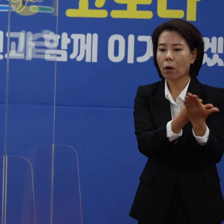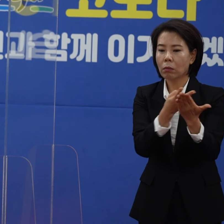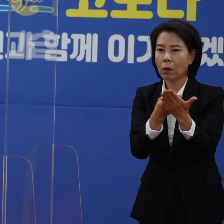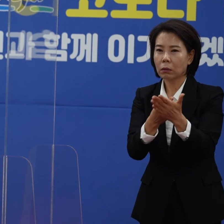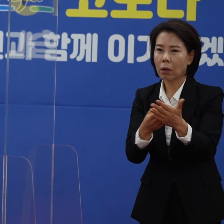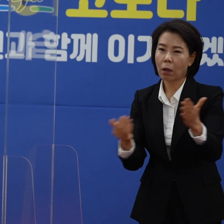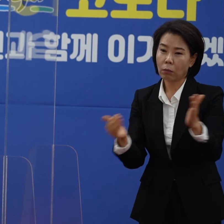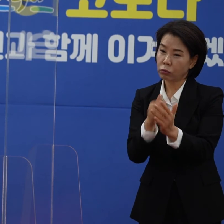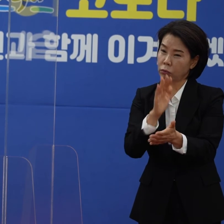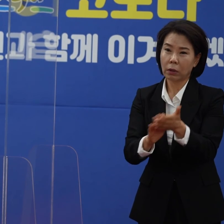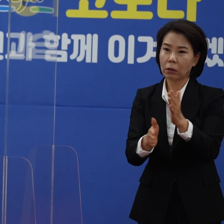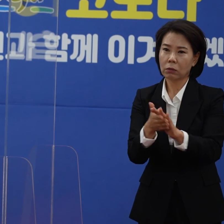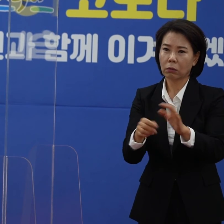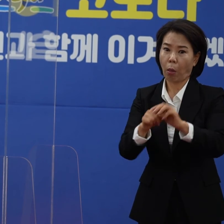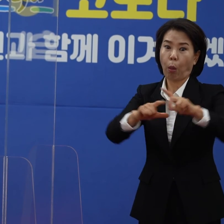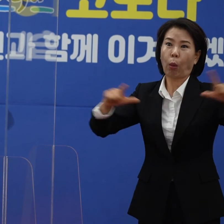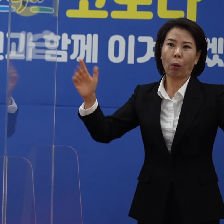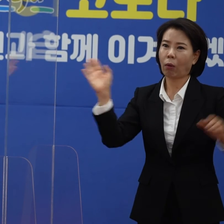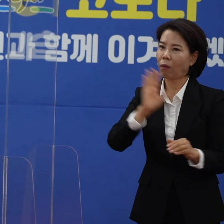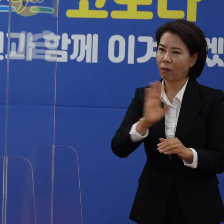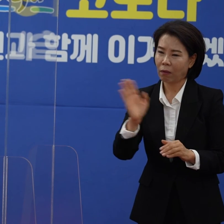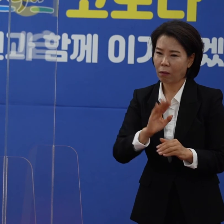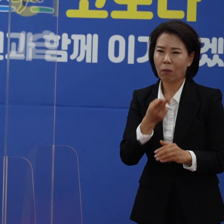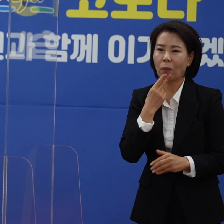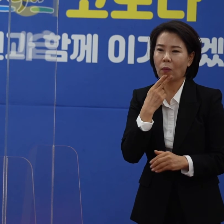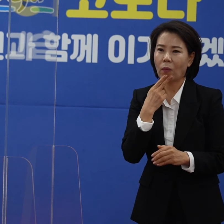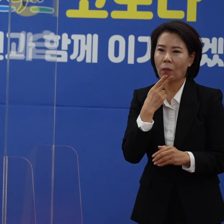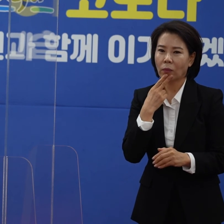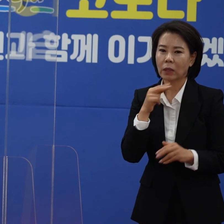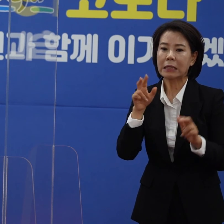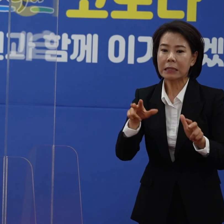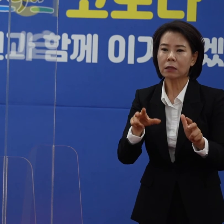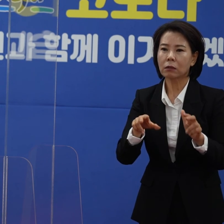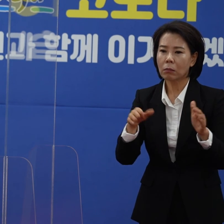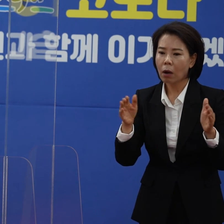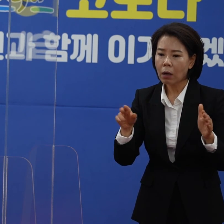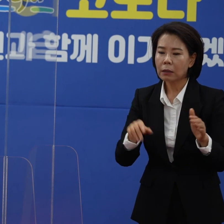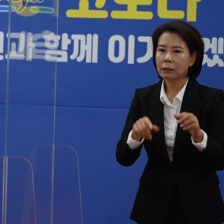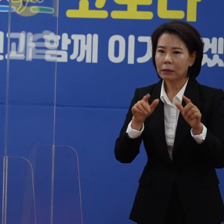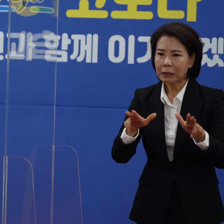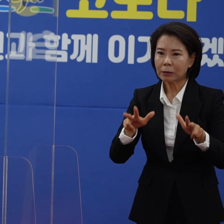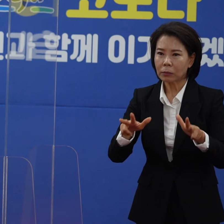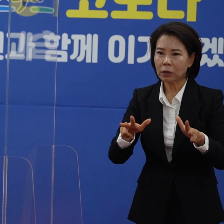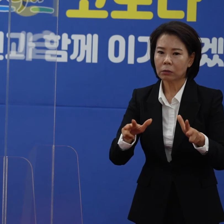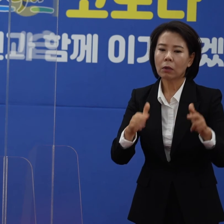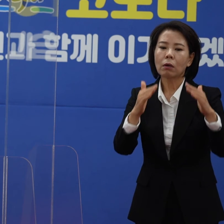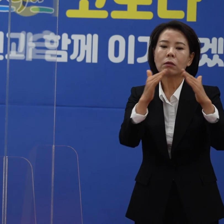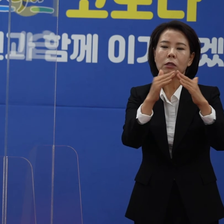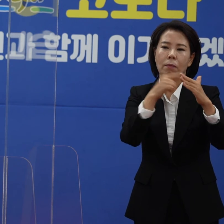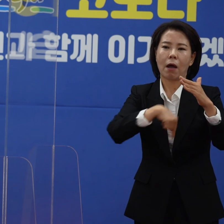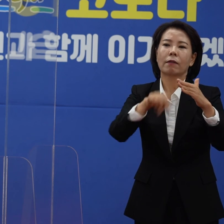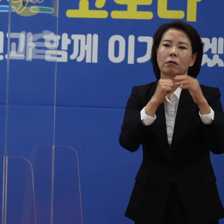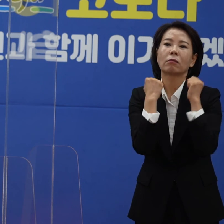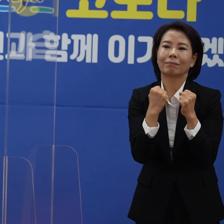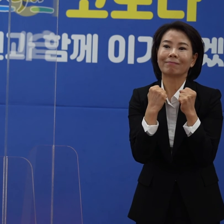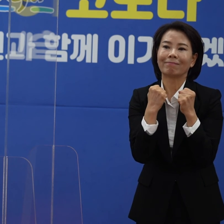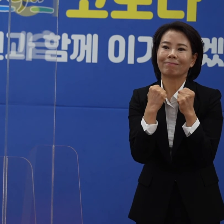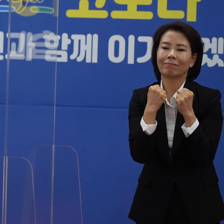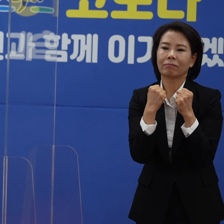무한정으로 이렇게 확보할 수는 없는 부분이기 때문에 지금 이 시점에서는 꼭 집에서 머물러 주시되